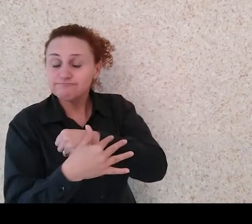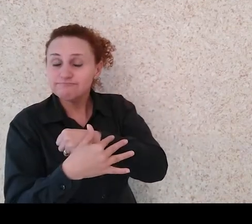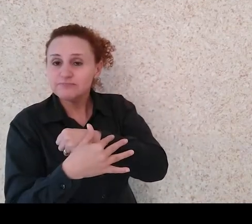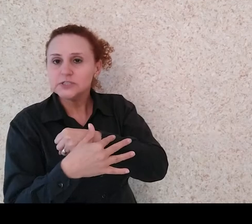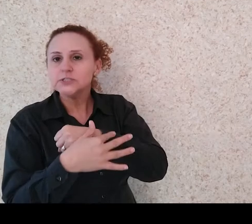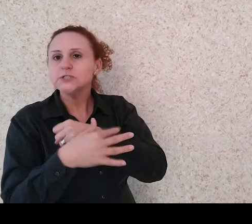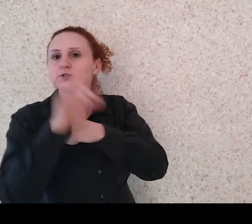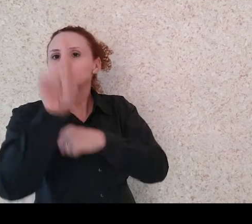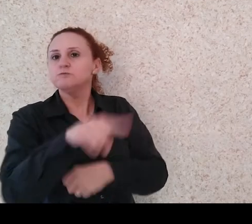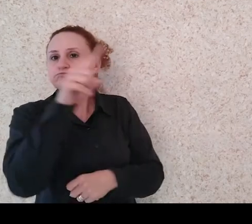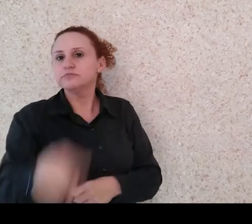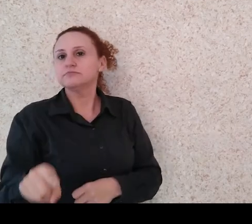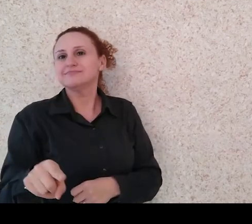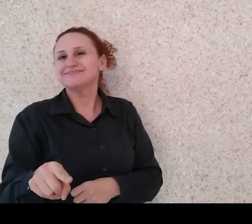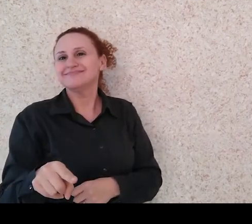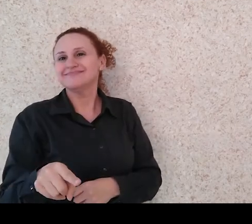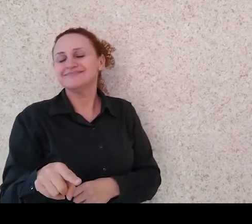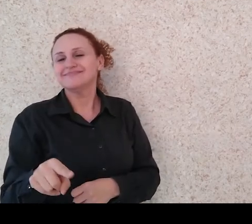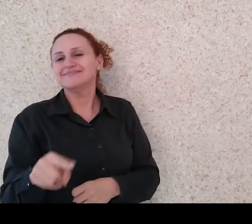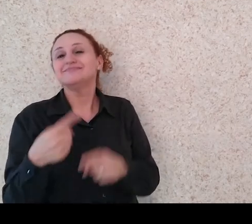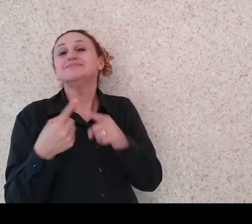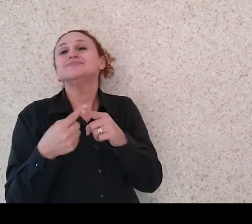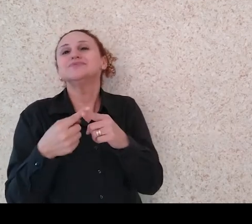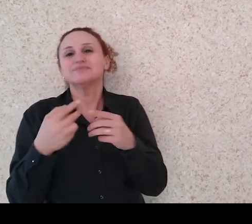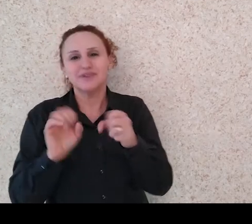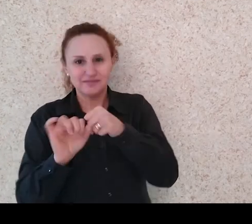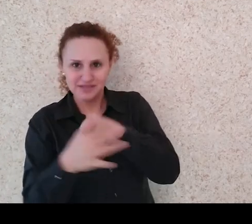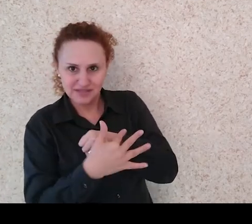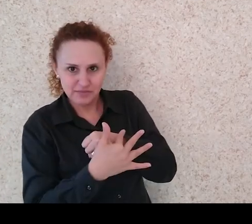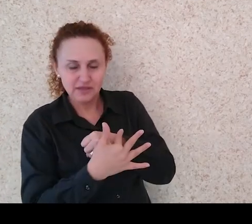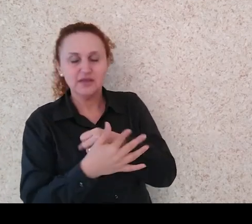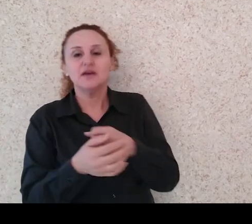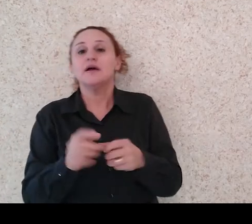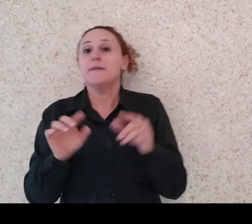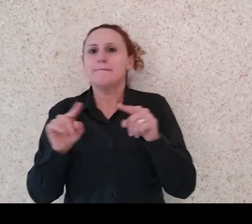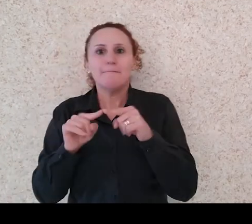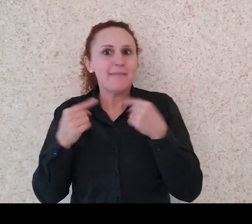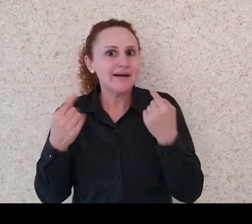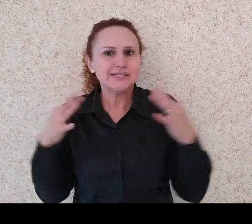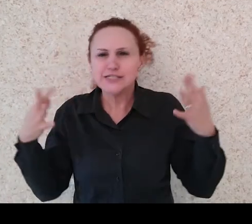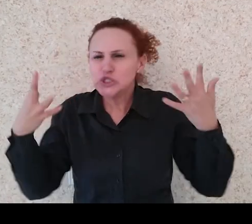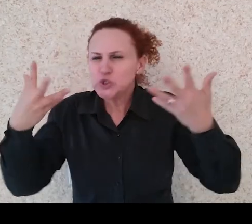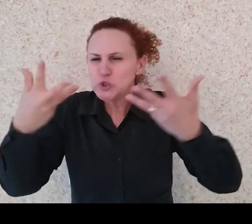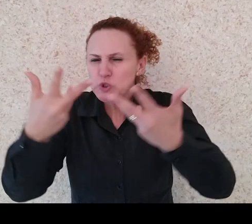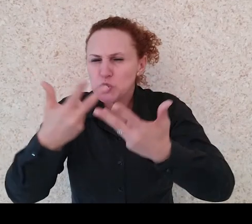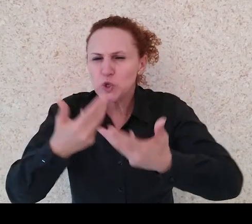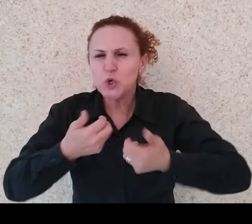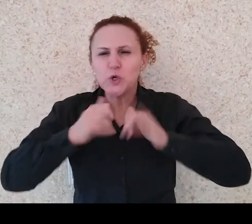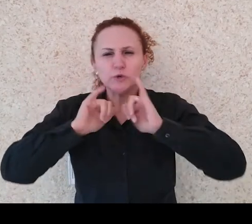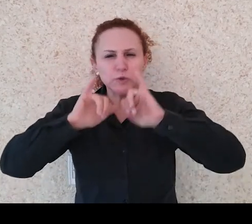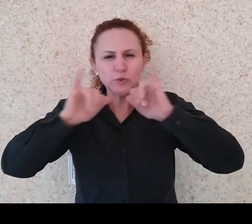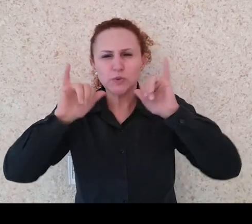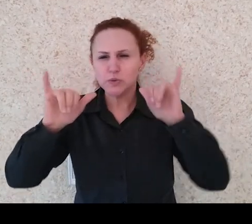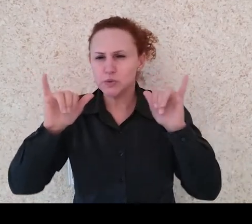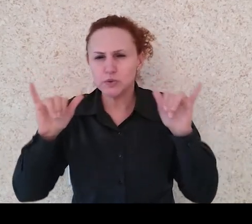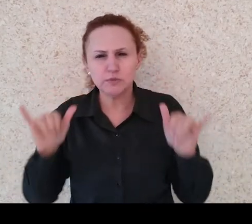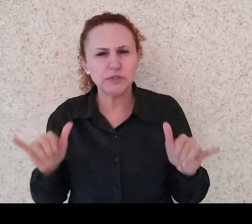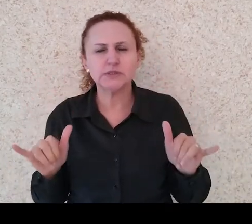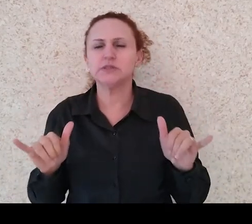suspensas por enquanto. Mas, assim, todas as informações com relação a bancas, a formação, tudo que a gente faz,